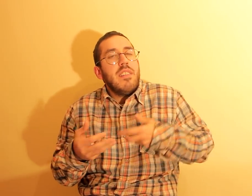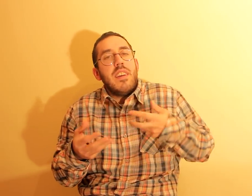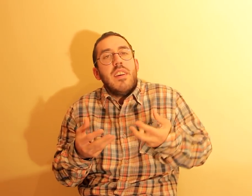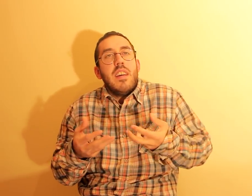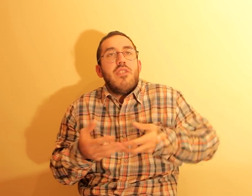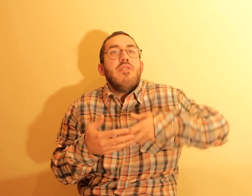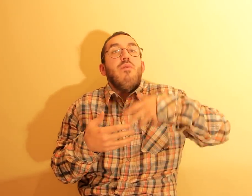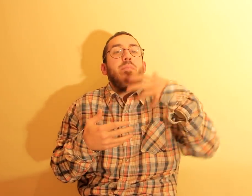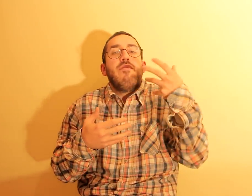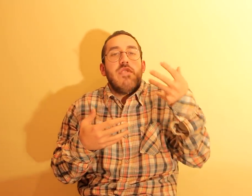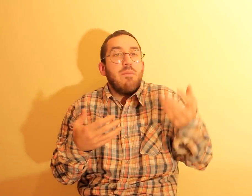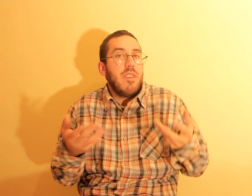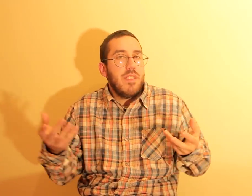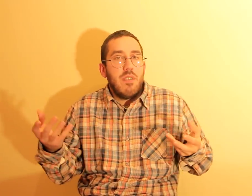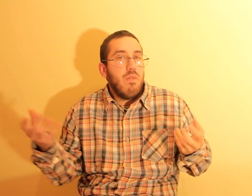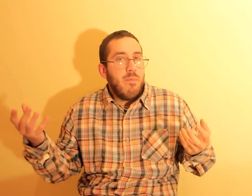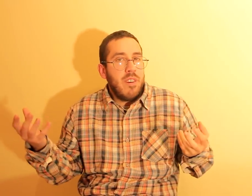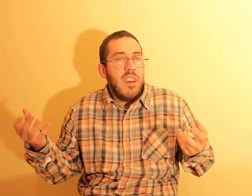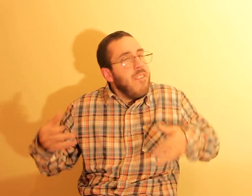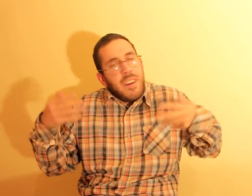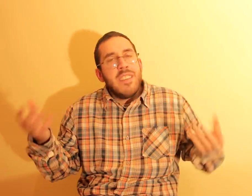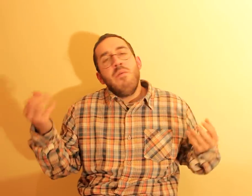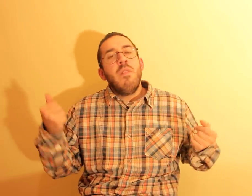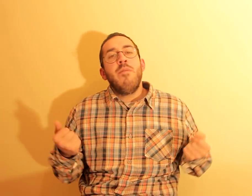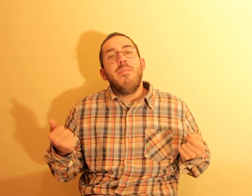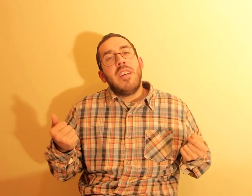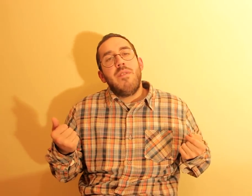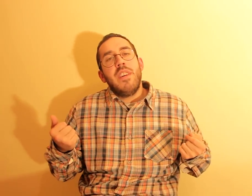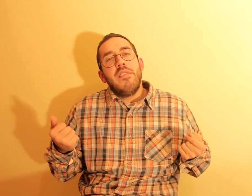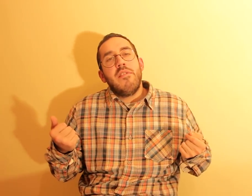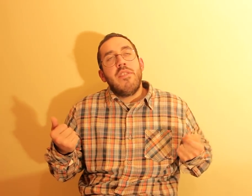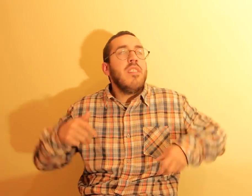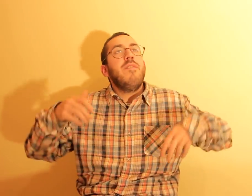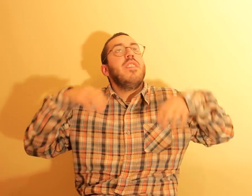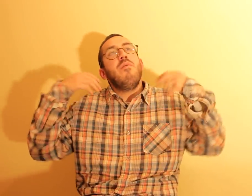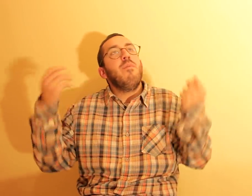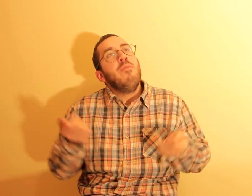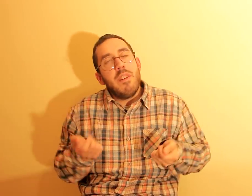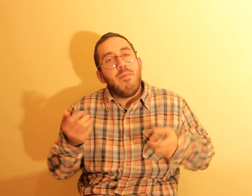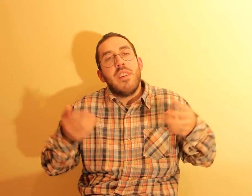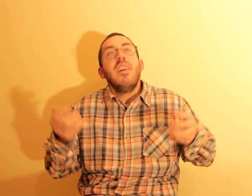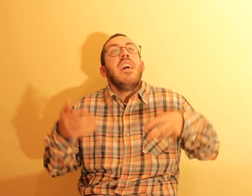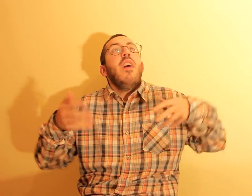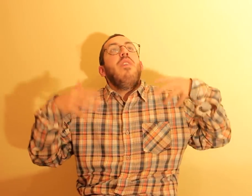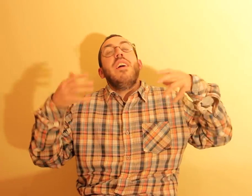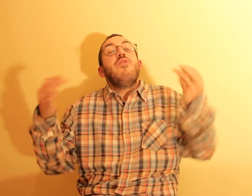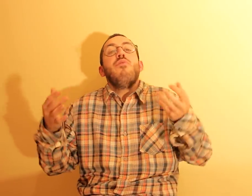tentem, se não estão há muito tempo sem fazer o amor, façam o amor mais vezes, tentem fazer o amor, porque, olha, ajuda